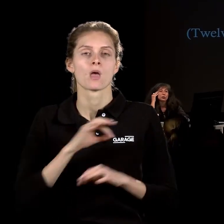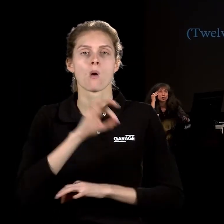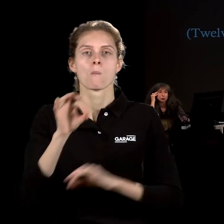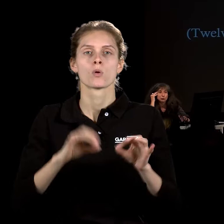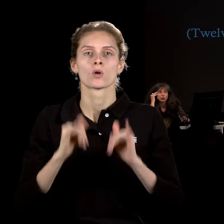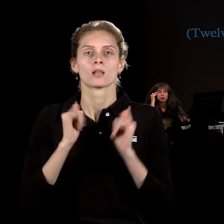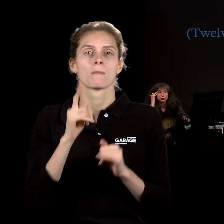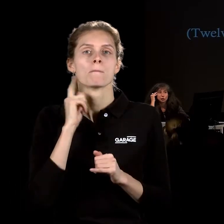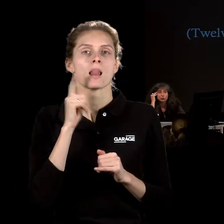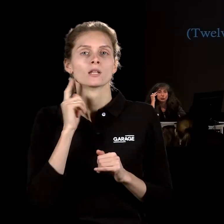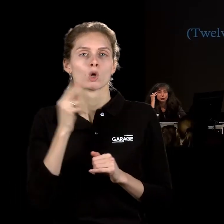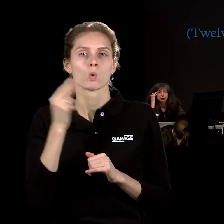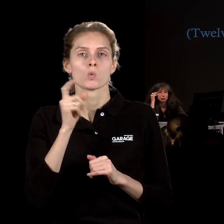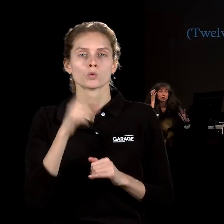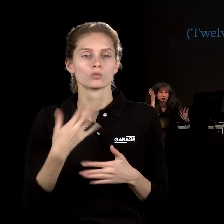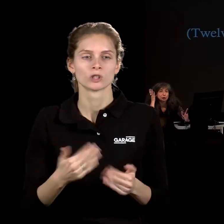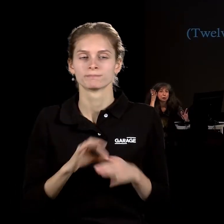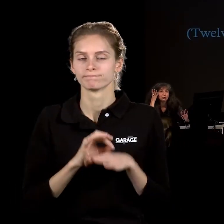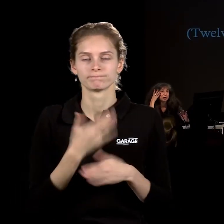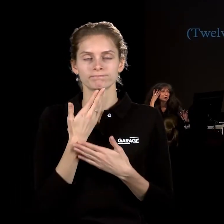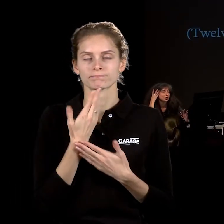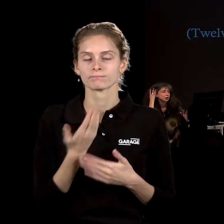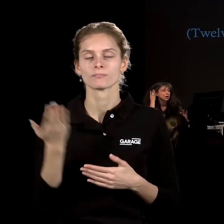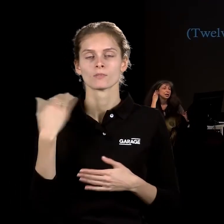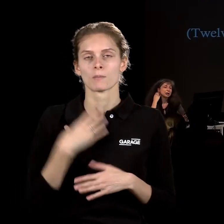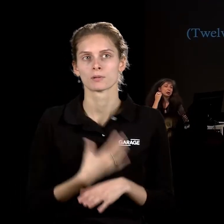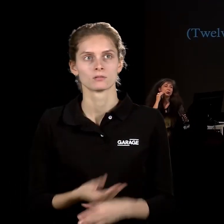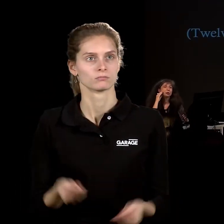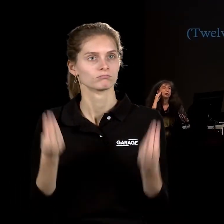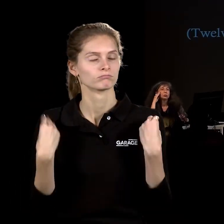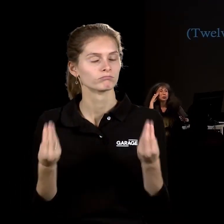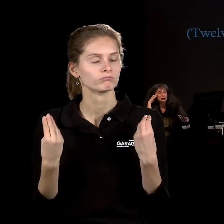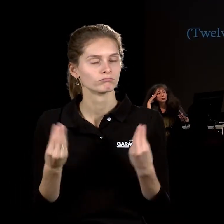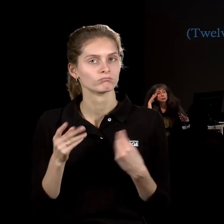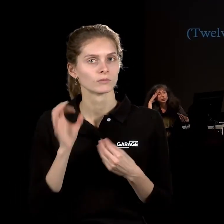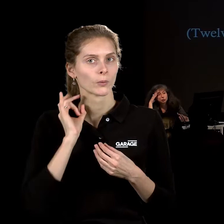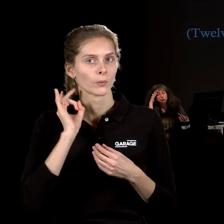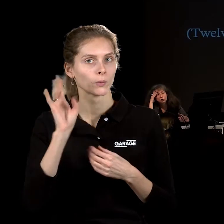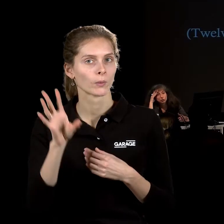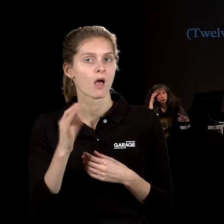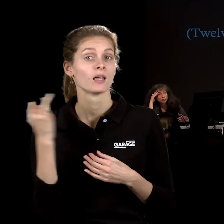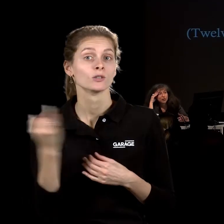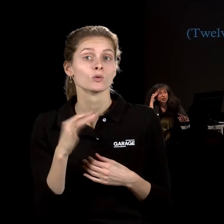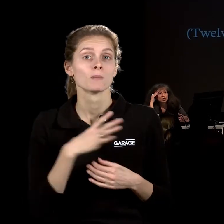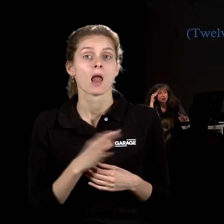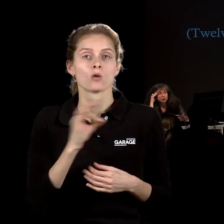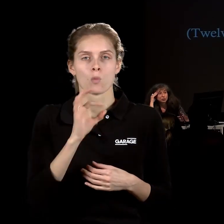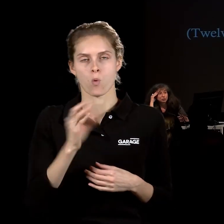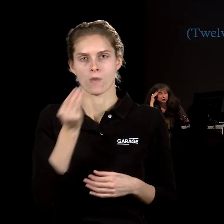для молодых художников, начинающих, который тогда очень нашумел, потому что это опять была история про еду.